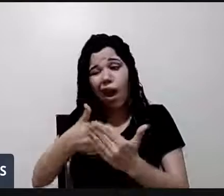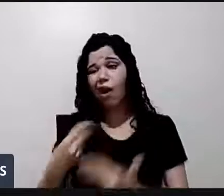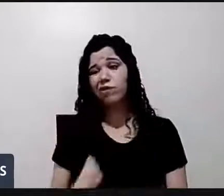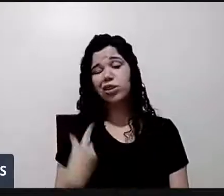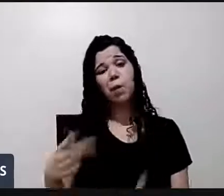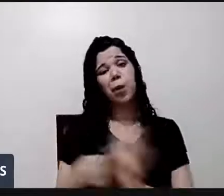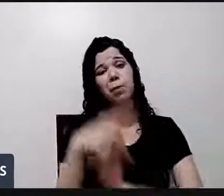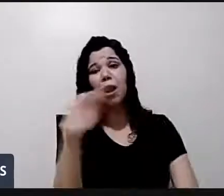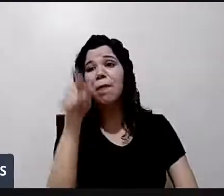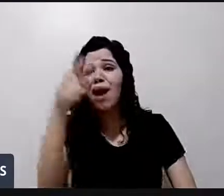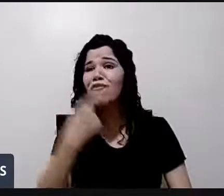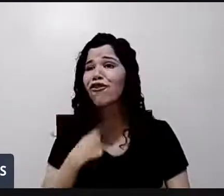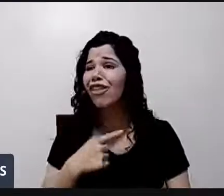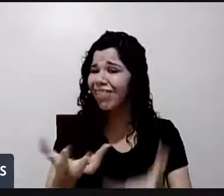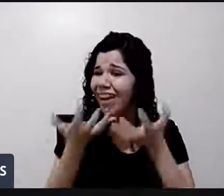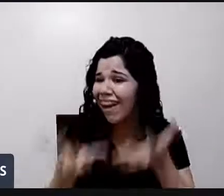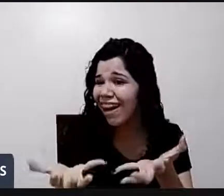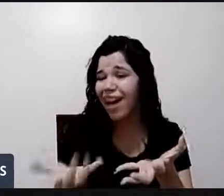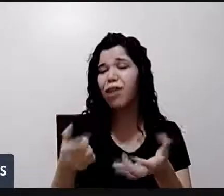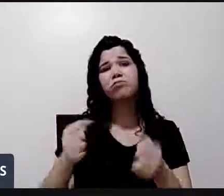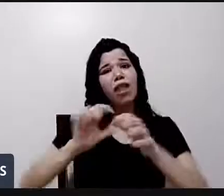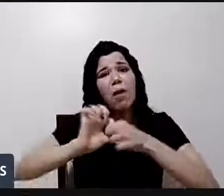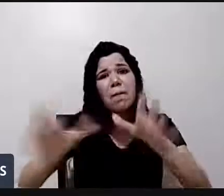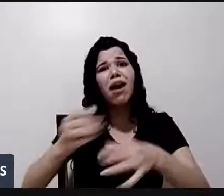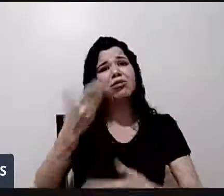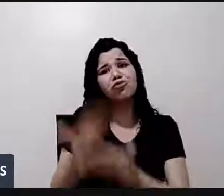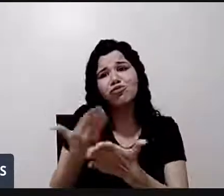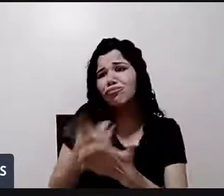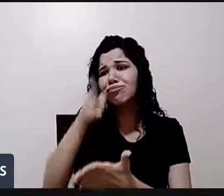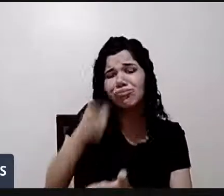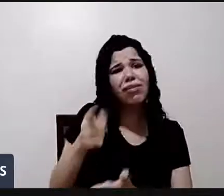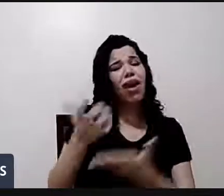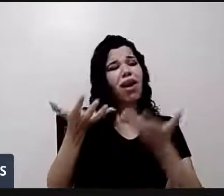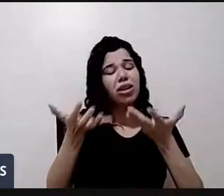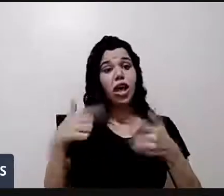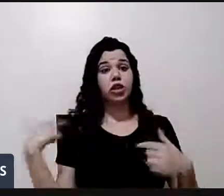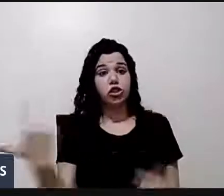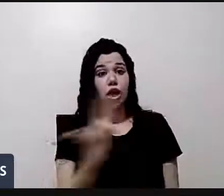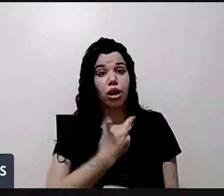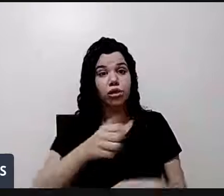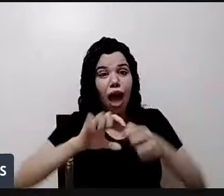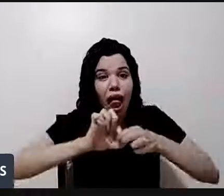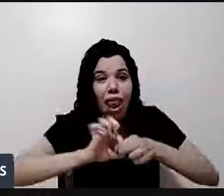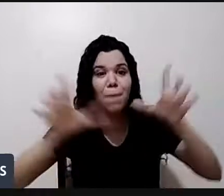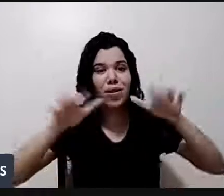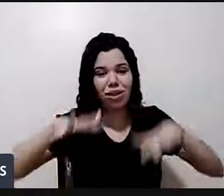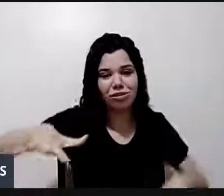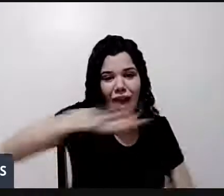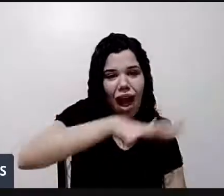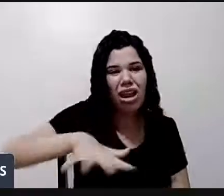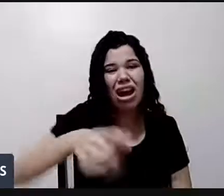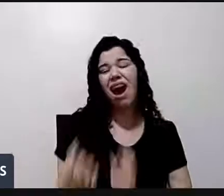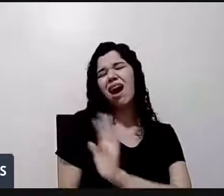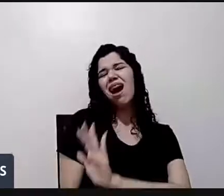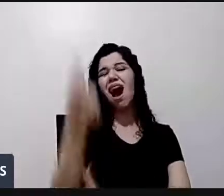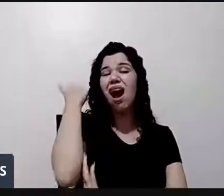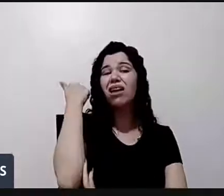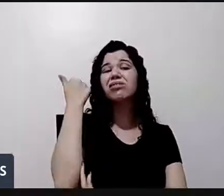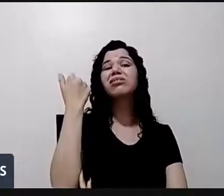fazer isso. Deixe o menino estudar. E a gente tem esse espaço agora, que antes também era uma dificuldade, para alguém, alguma pessoa com deficiência